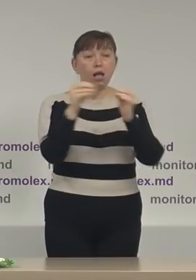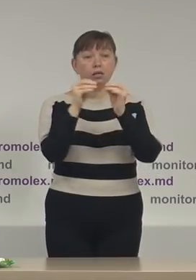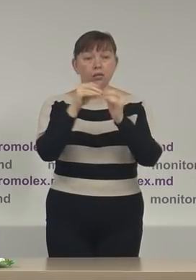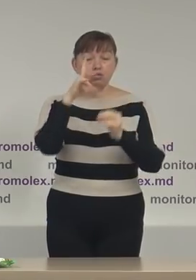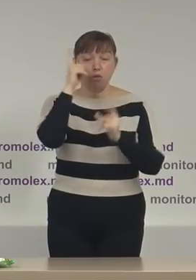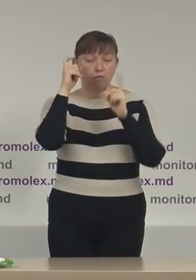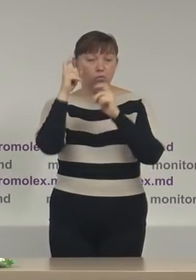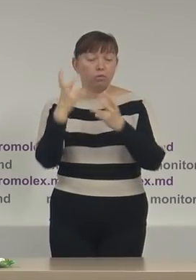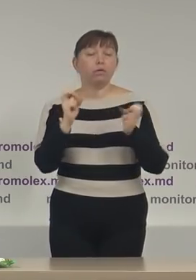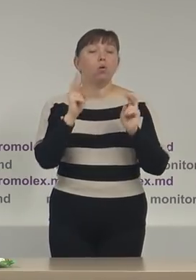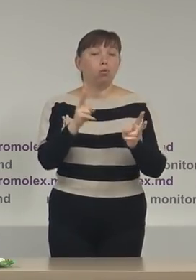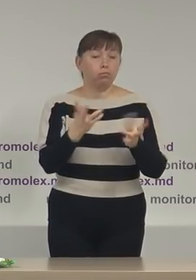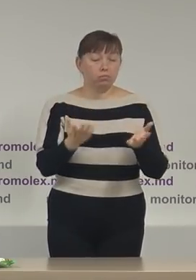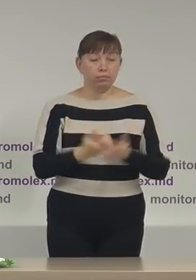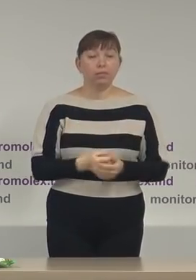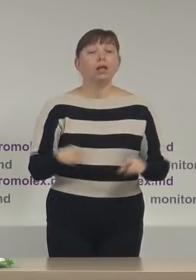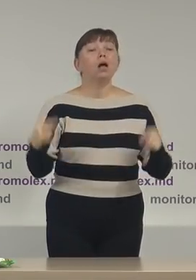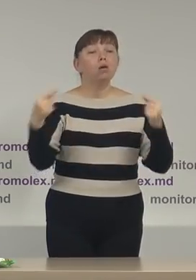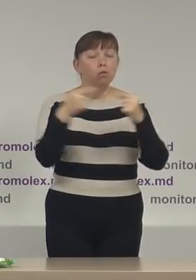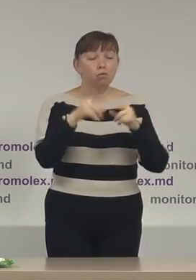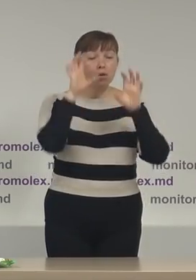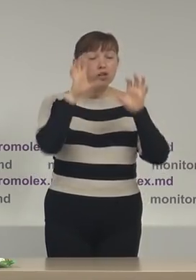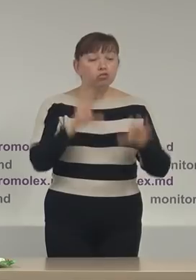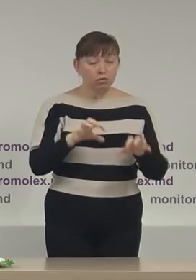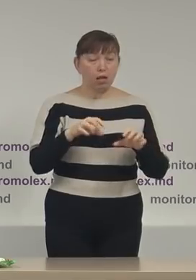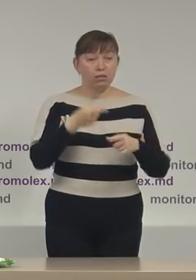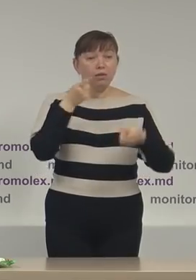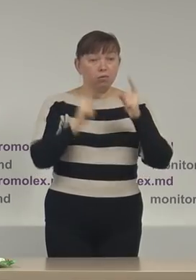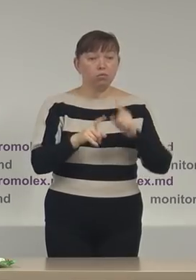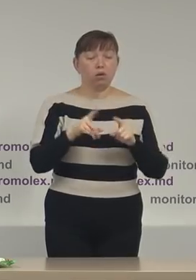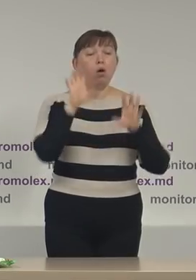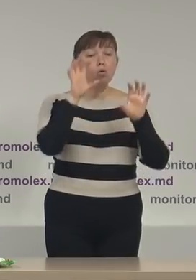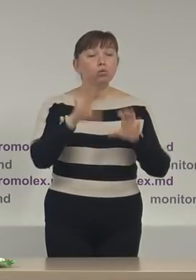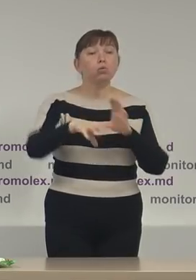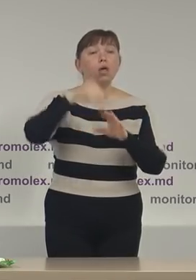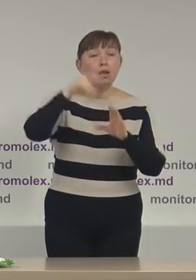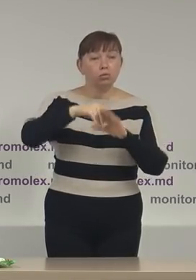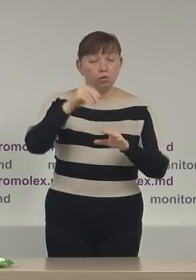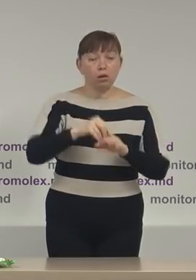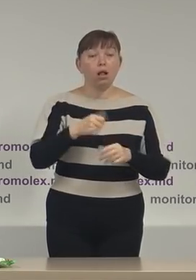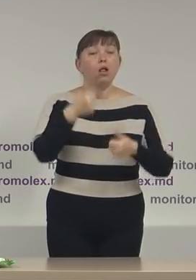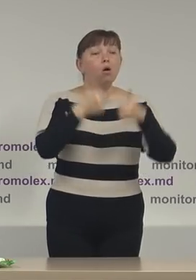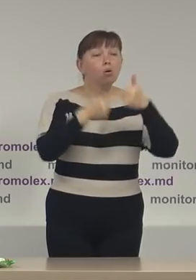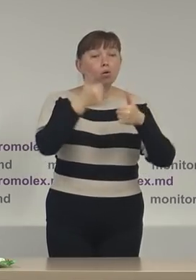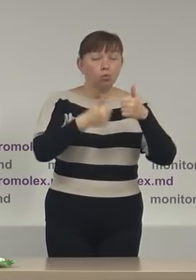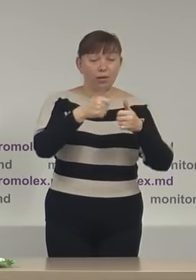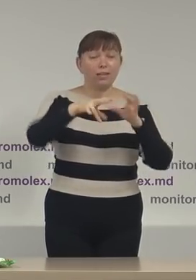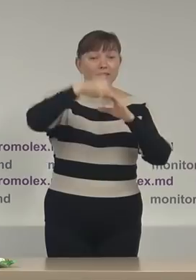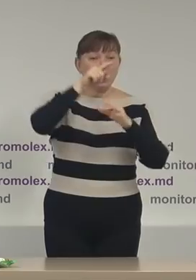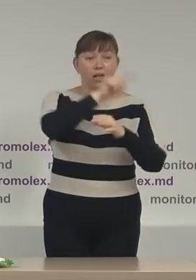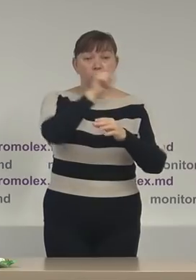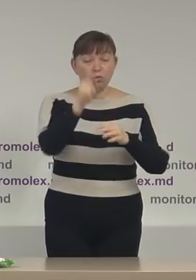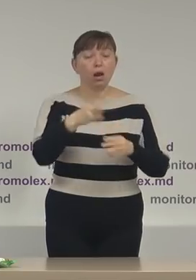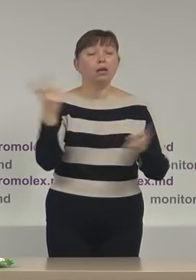conform legislației în vigoare codul electoral concurenții electorali au